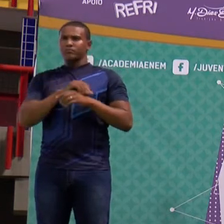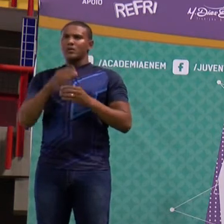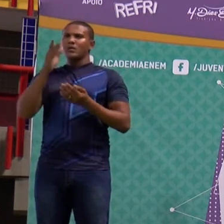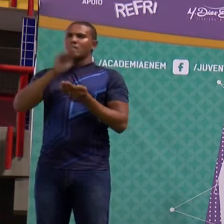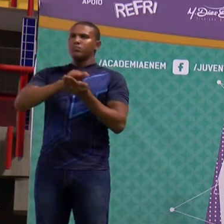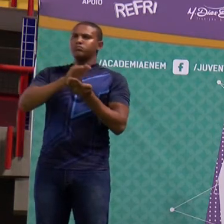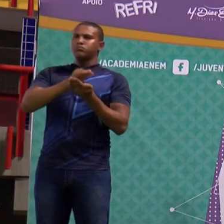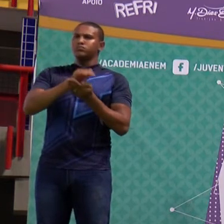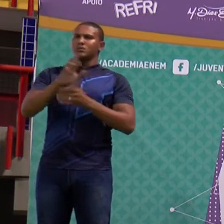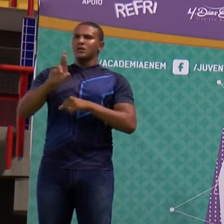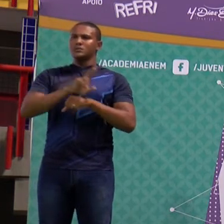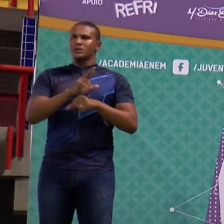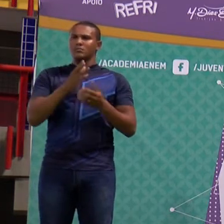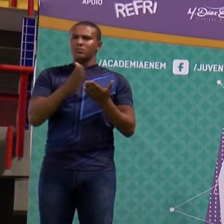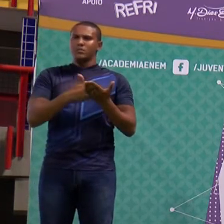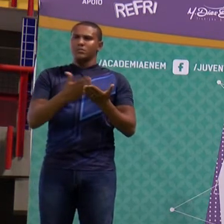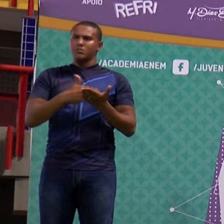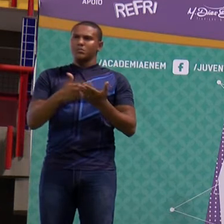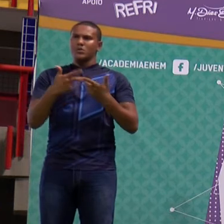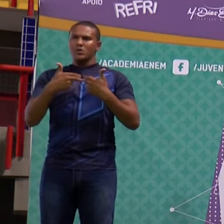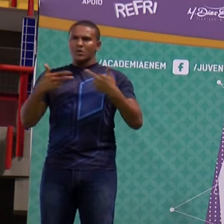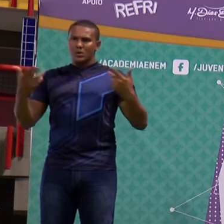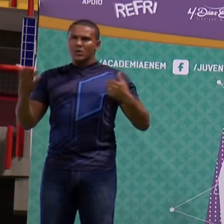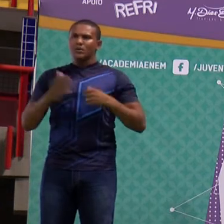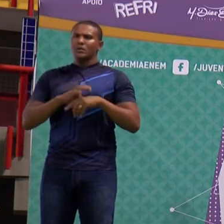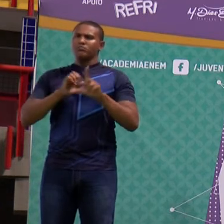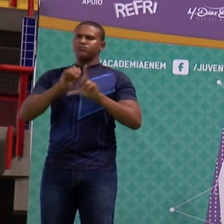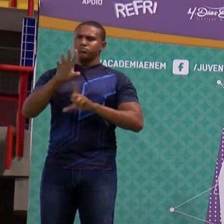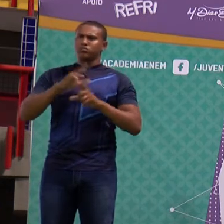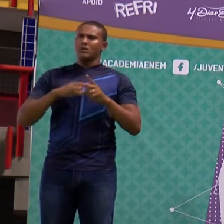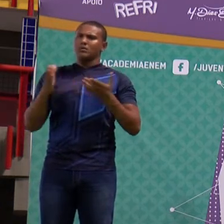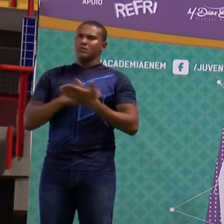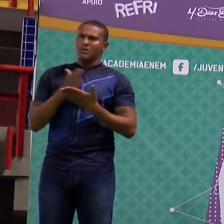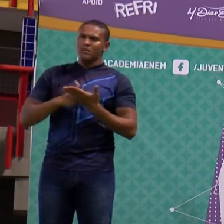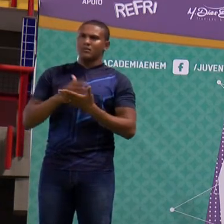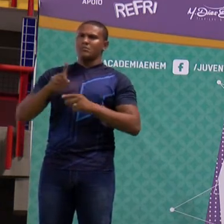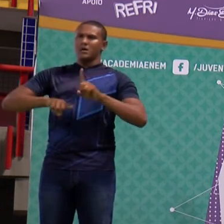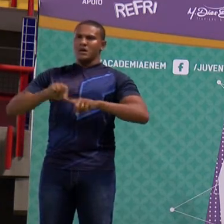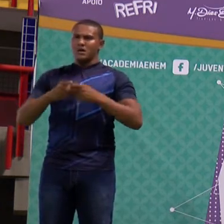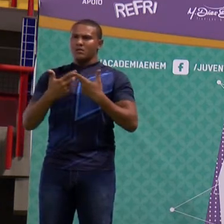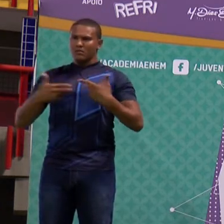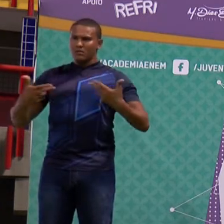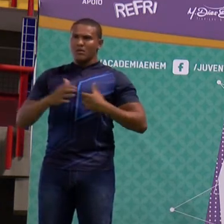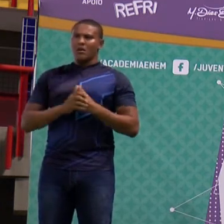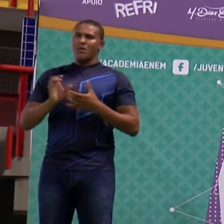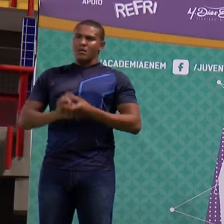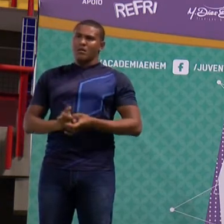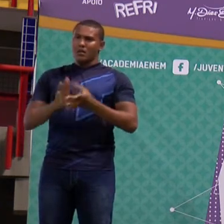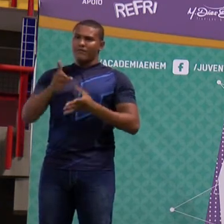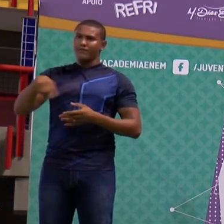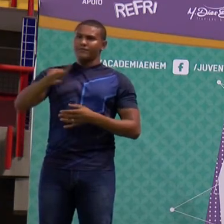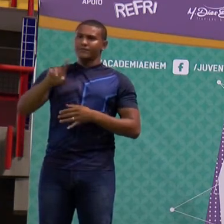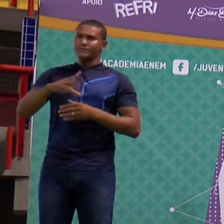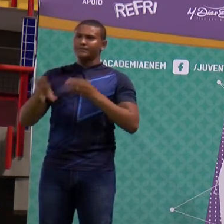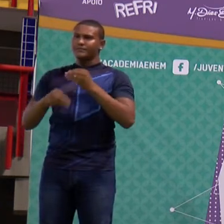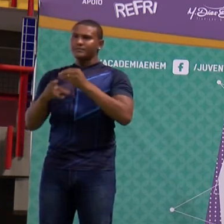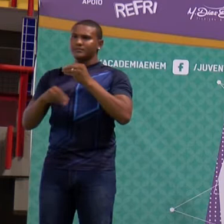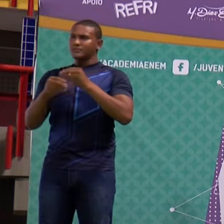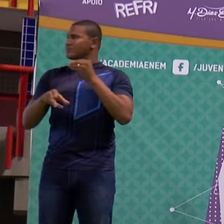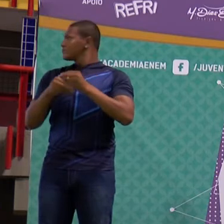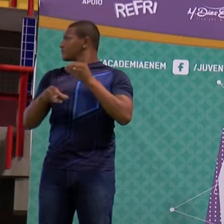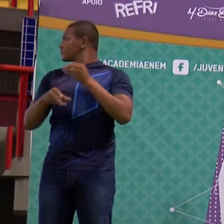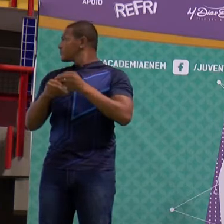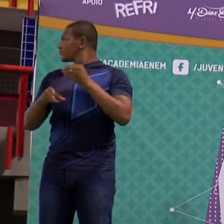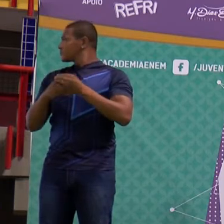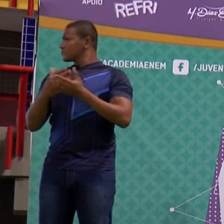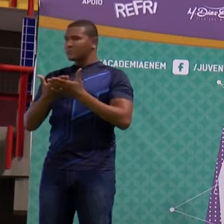né? E nesse Dropbox você vai ter quem? Você vai ter PowerPoint, você vai ter livros, você vai ter material. Para exatamente o quê? Para vocês poderem complementar o estudo de vocês, ok?